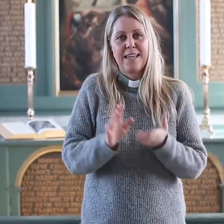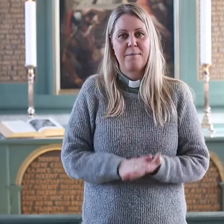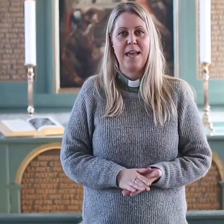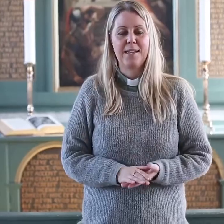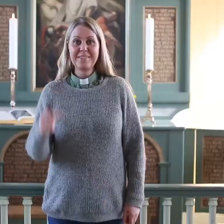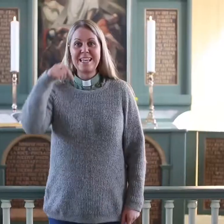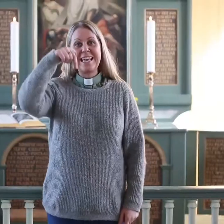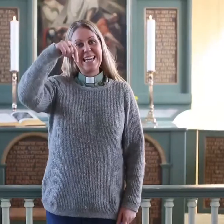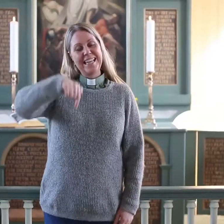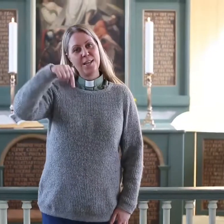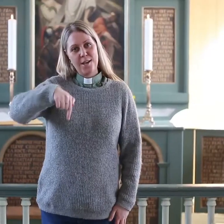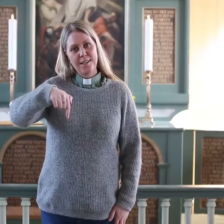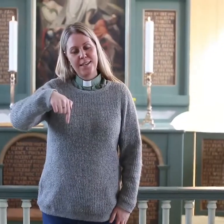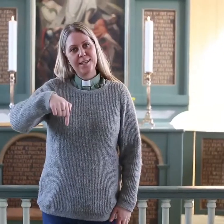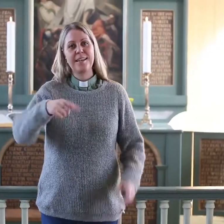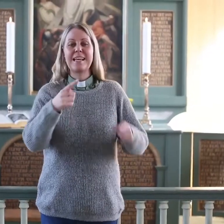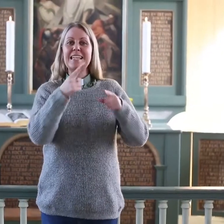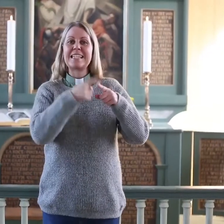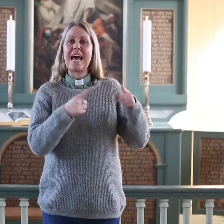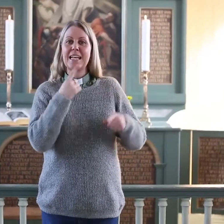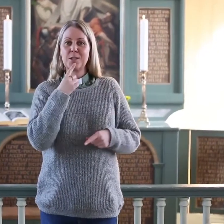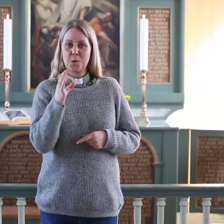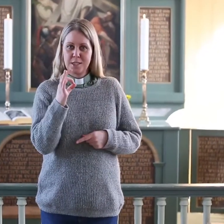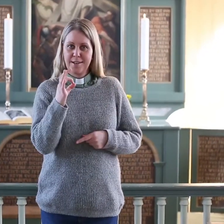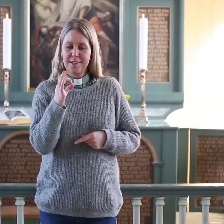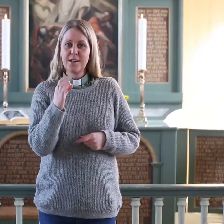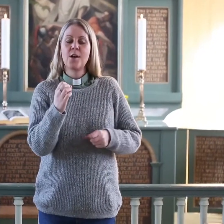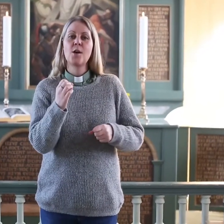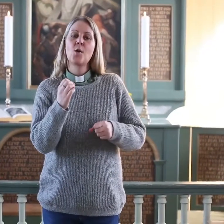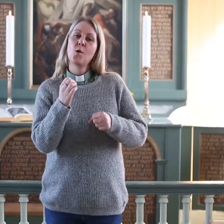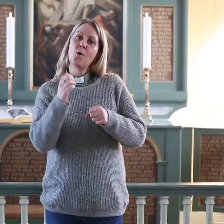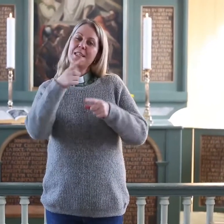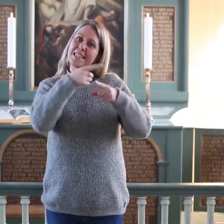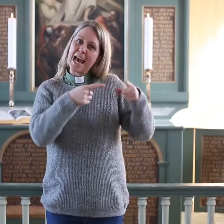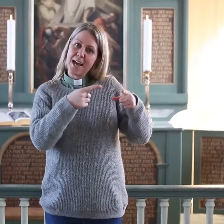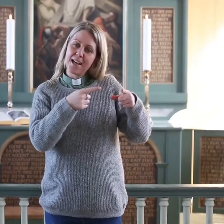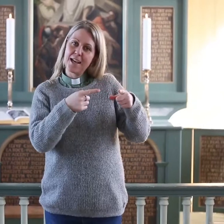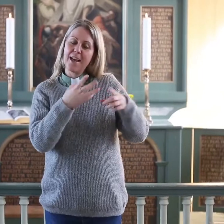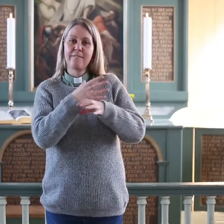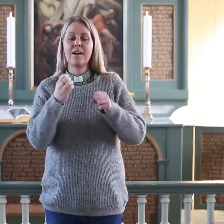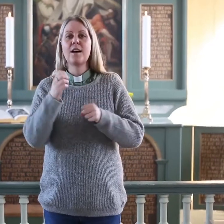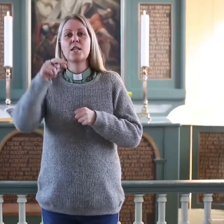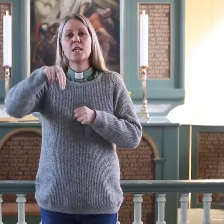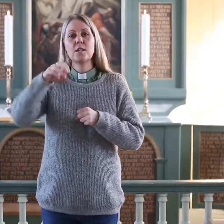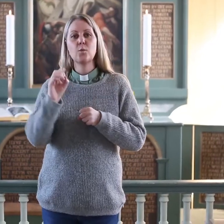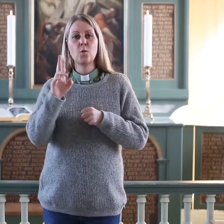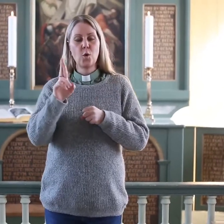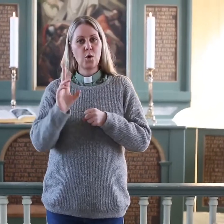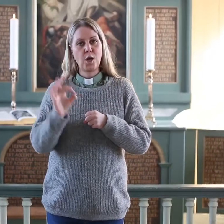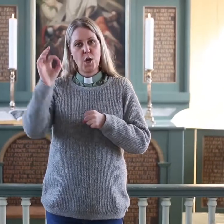I dag er det skjærtårsda. Skjær kommer fra nordrent og